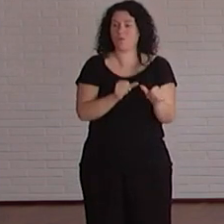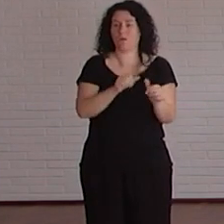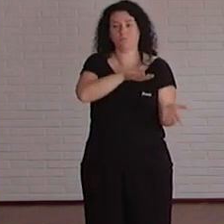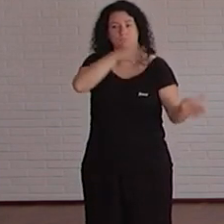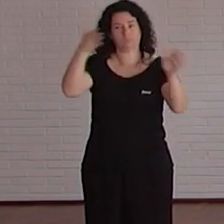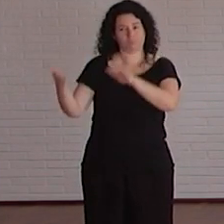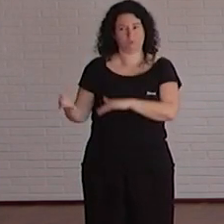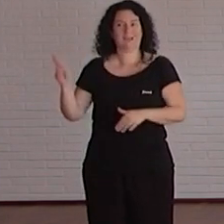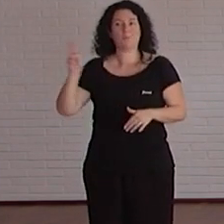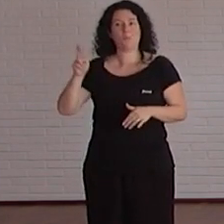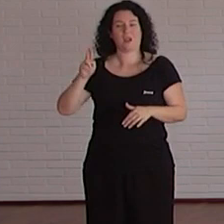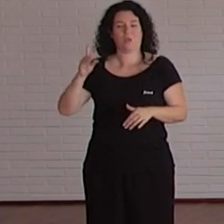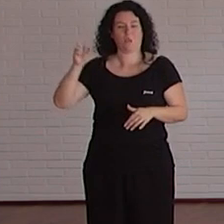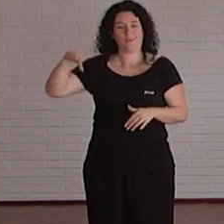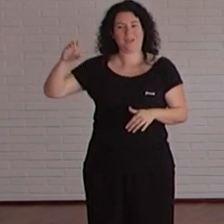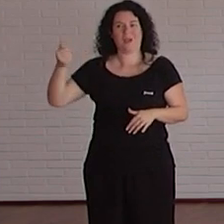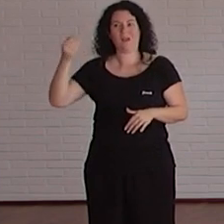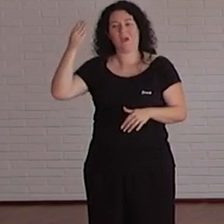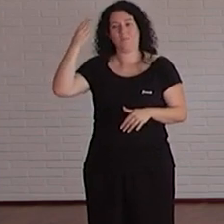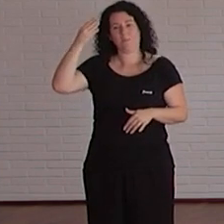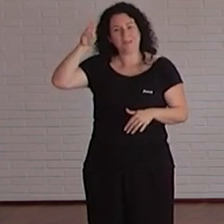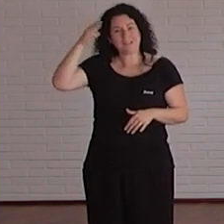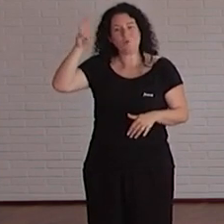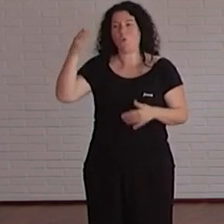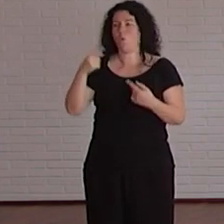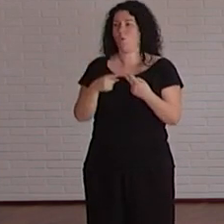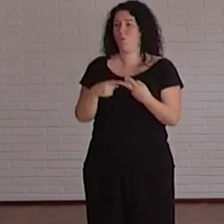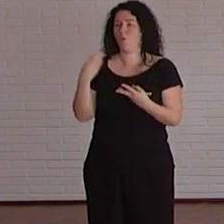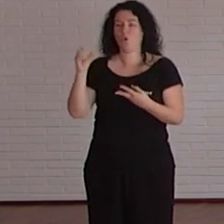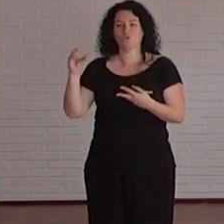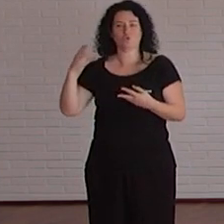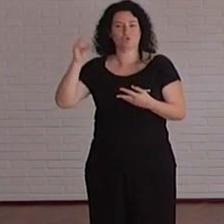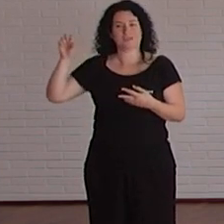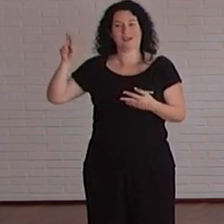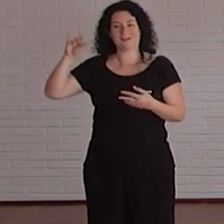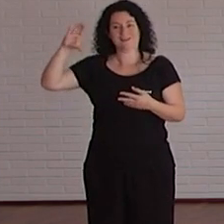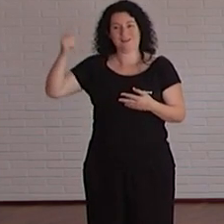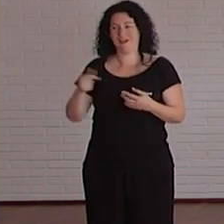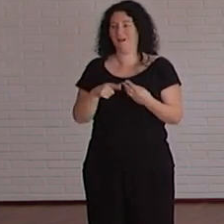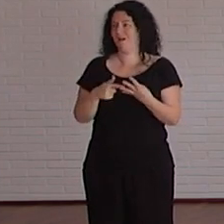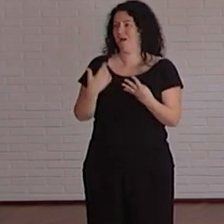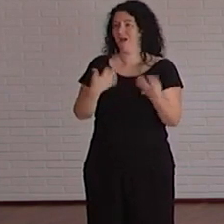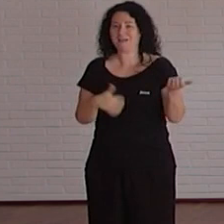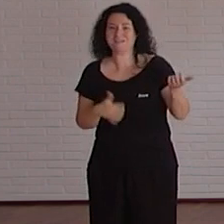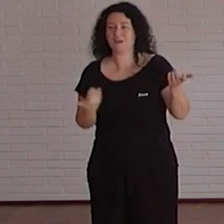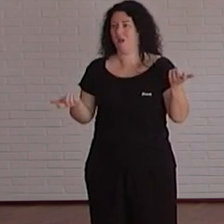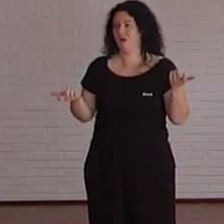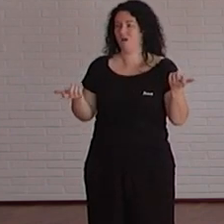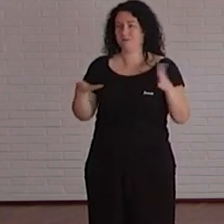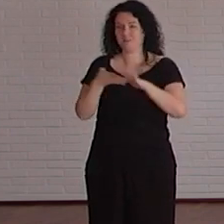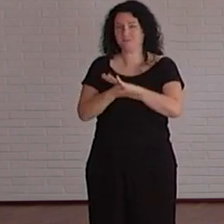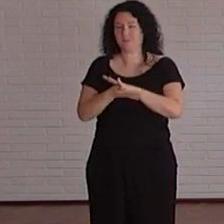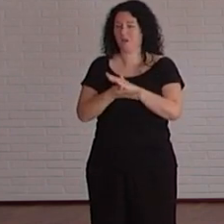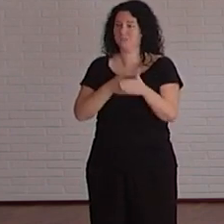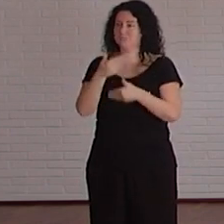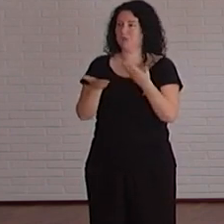como República Dominicana México Costa Rica Argentina para intentar un poco ayudar en cuestiones